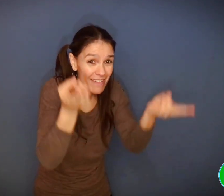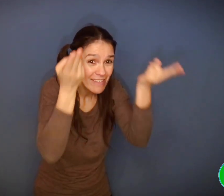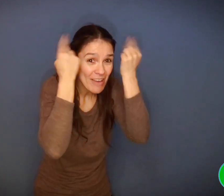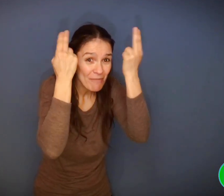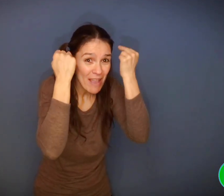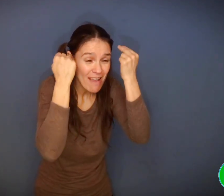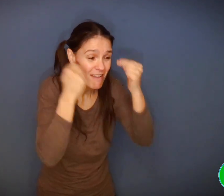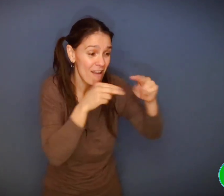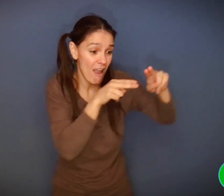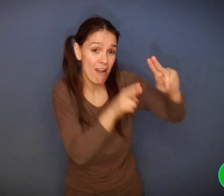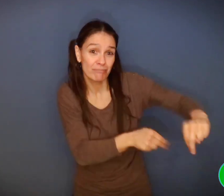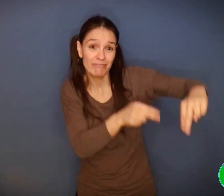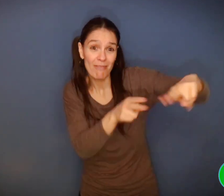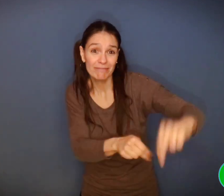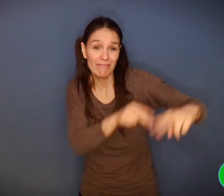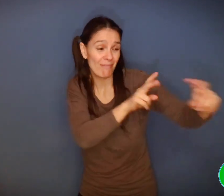entourée des enfants lapins.